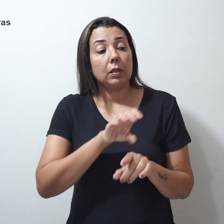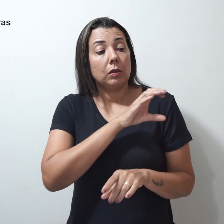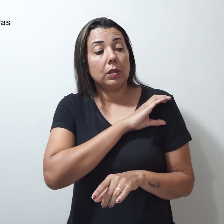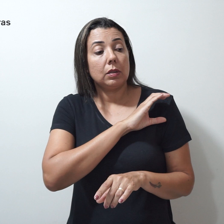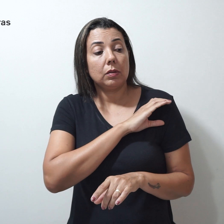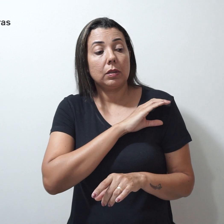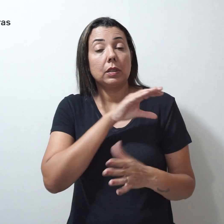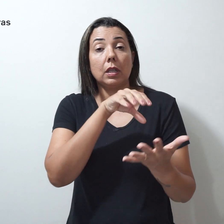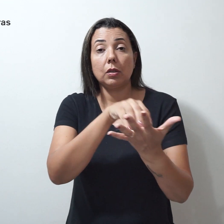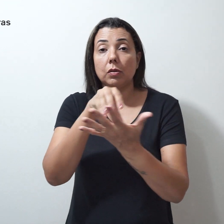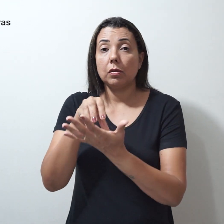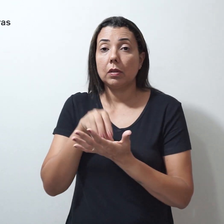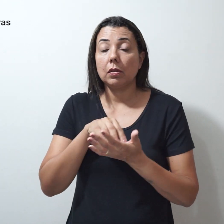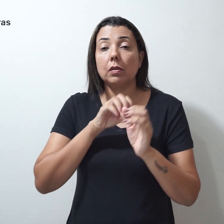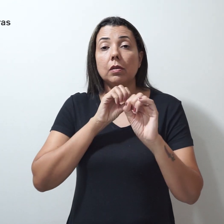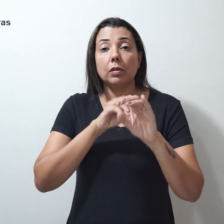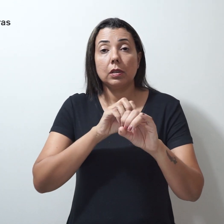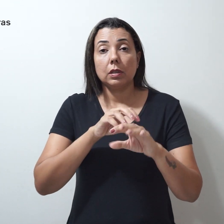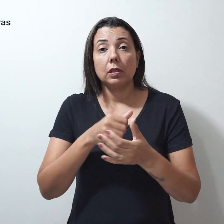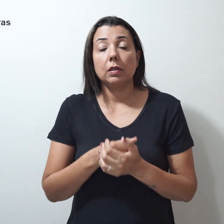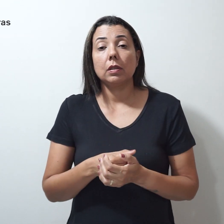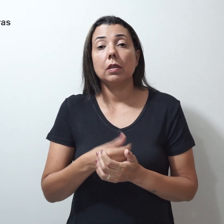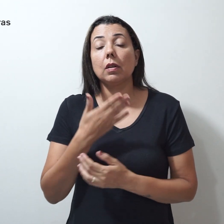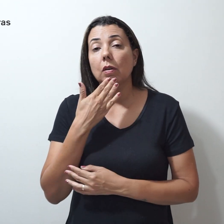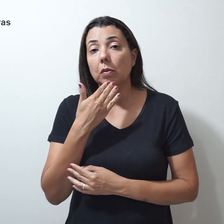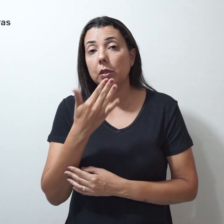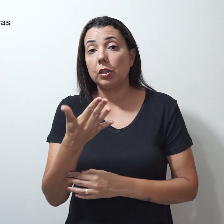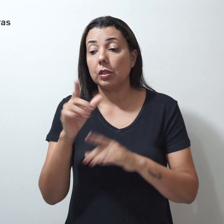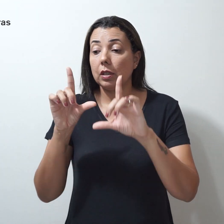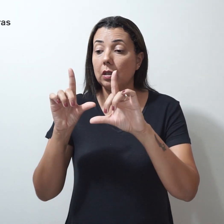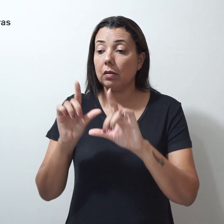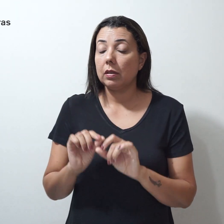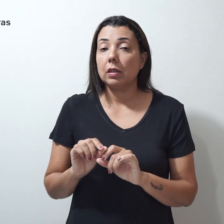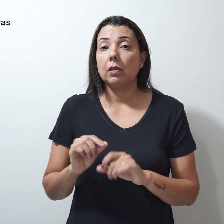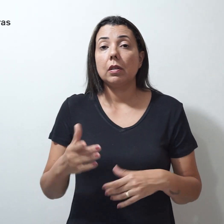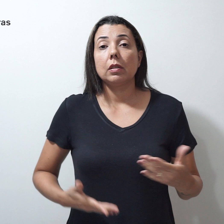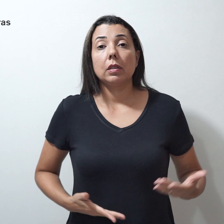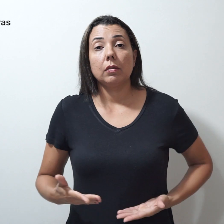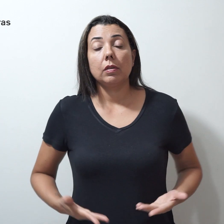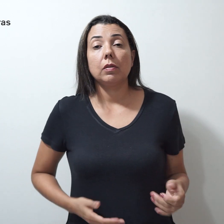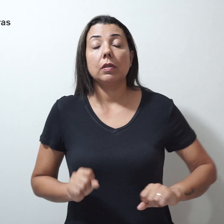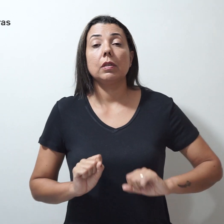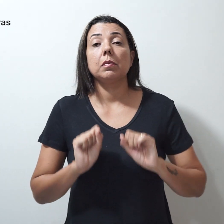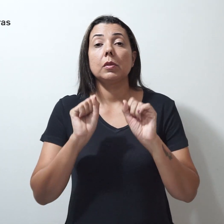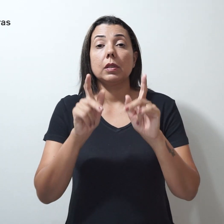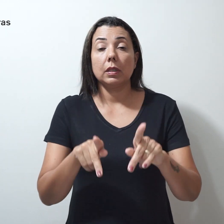regionais de ensino. Ao solicitar revisão, servidores aposentados devem